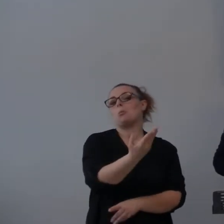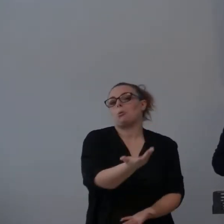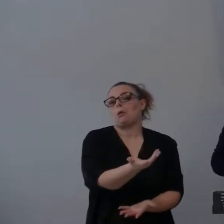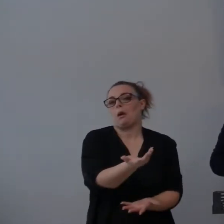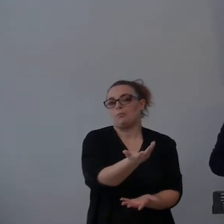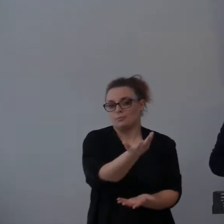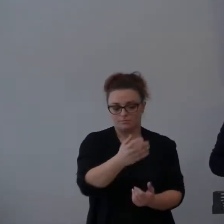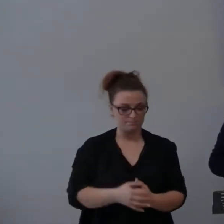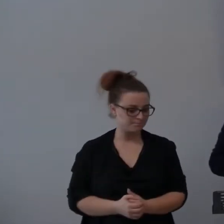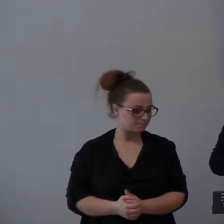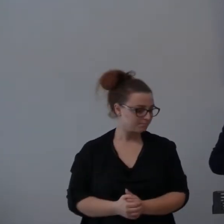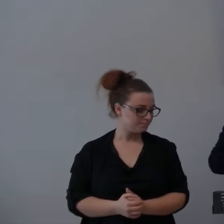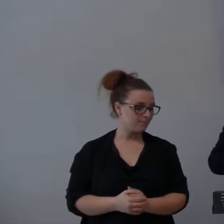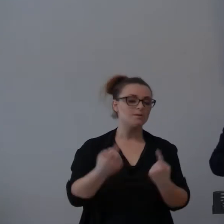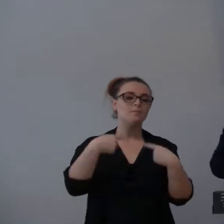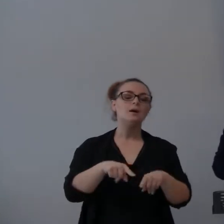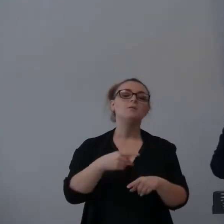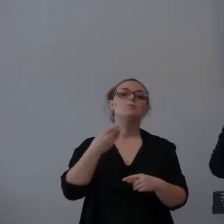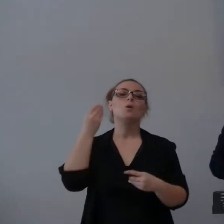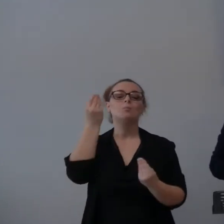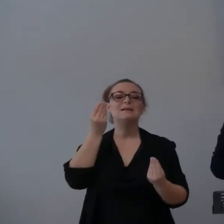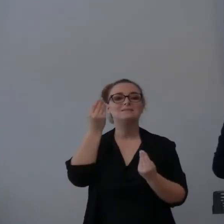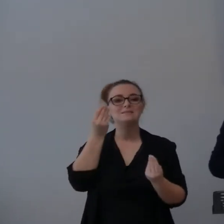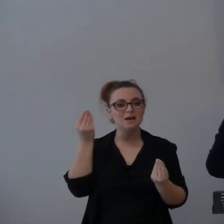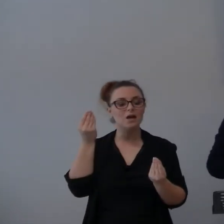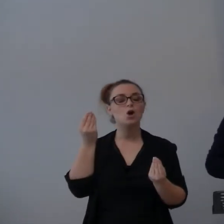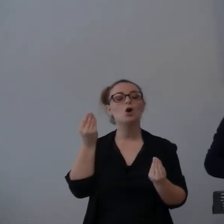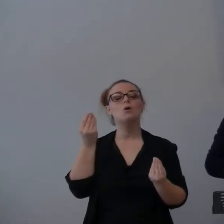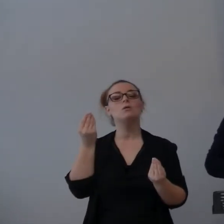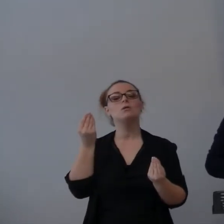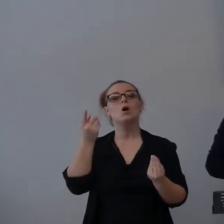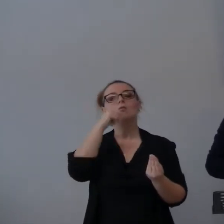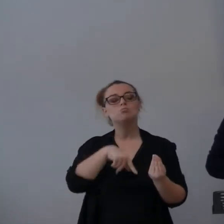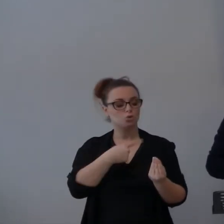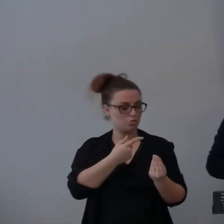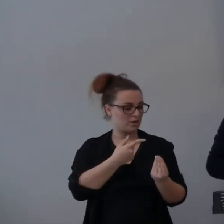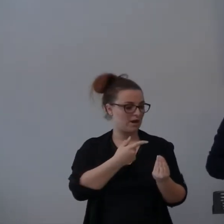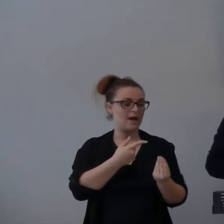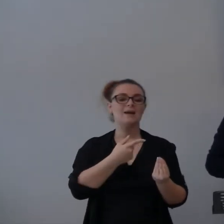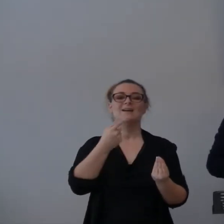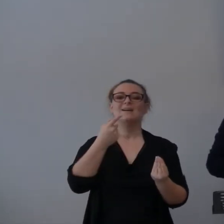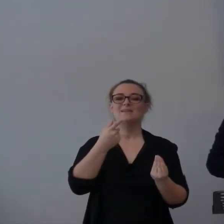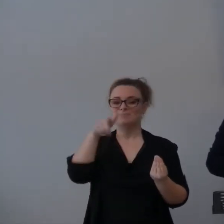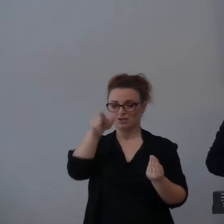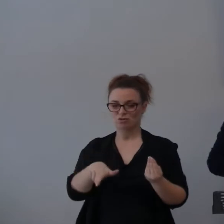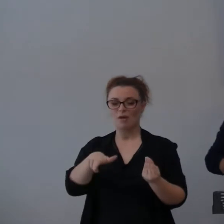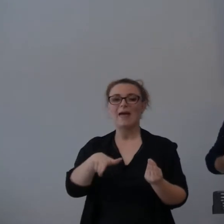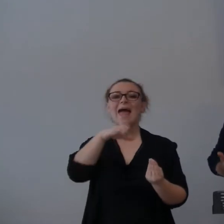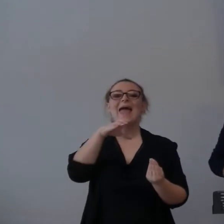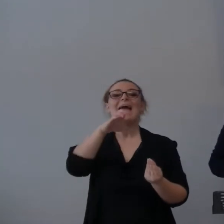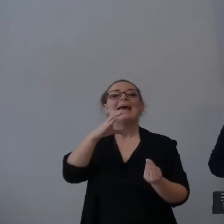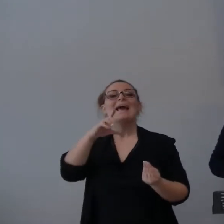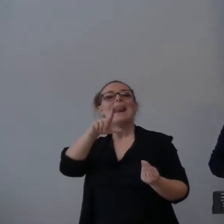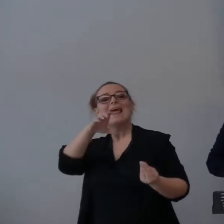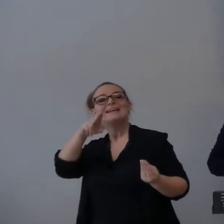un pensiero che condivise anche lo scrittore dell'Ecclesiaste, dicendo io ho fatto